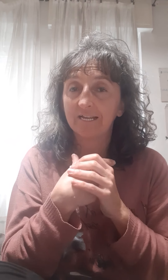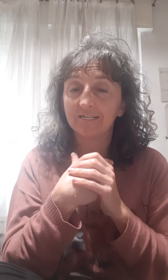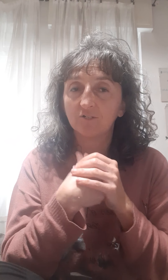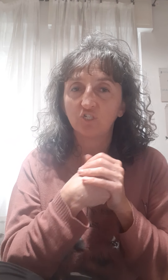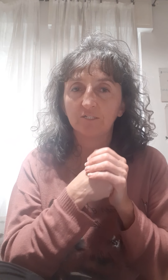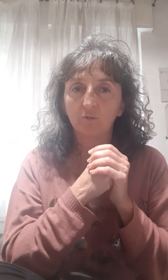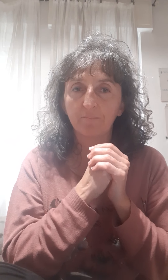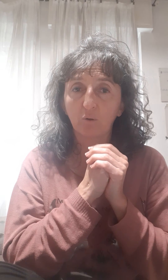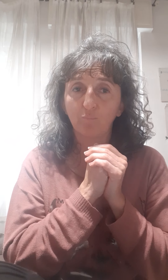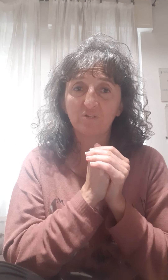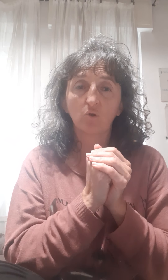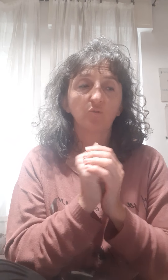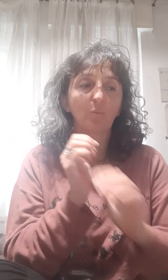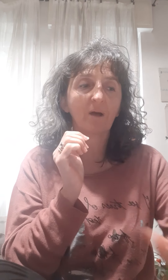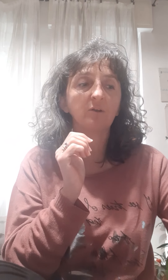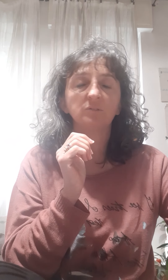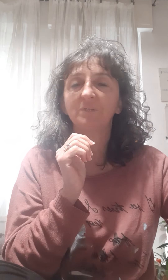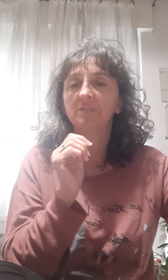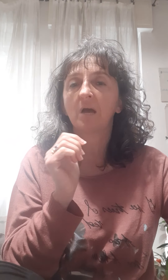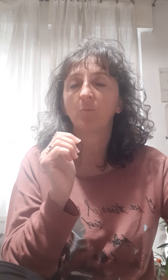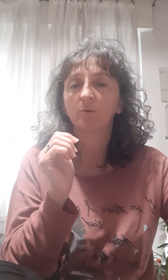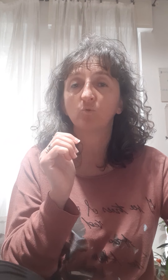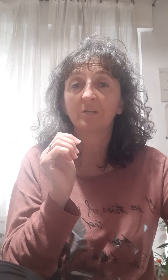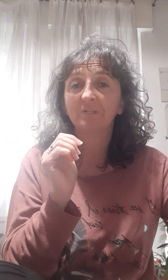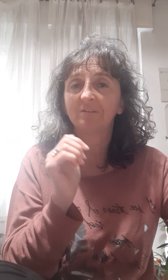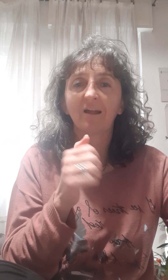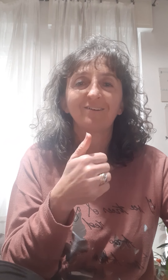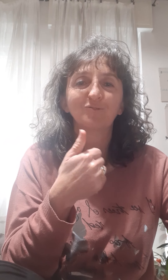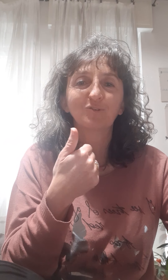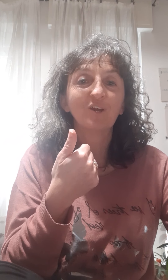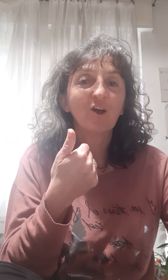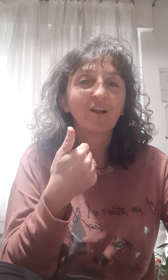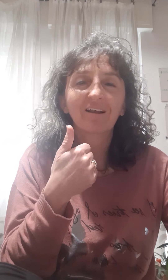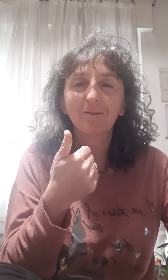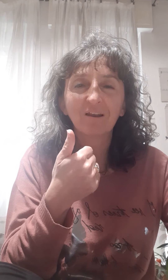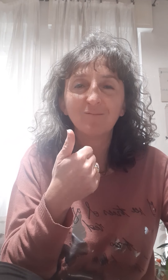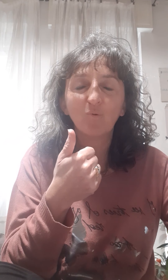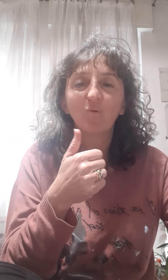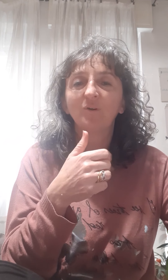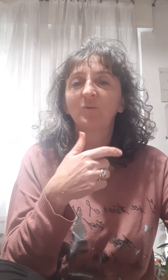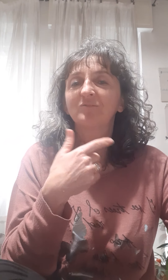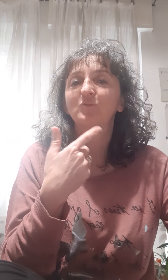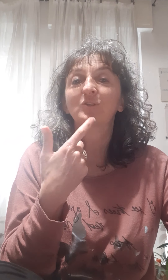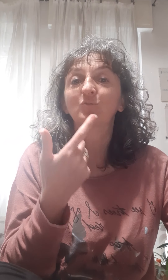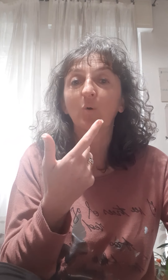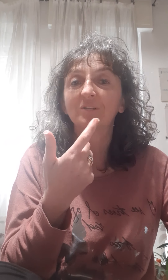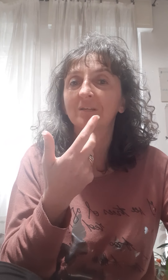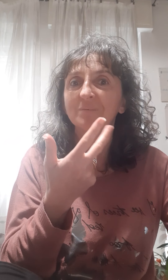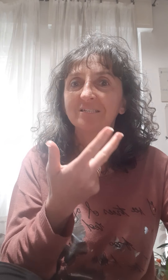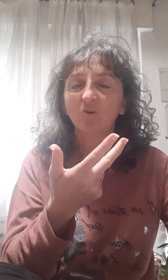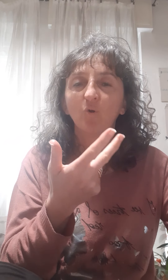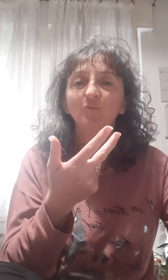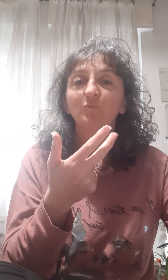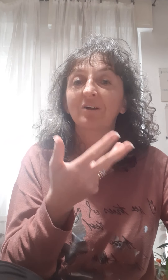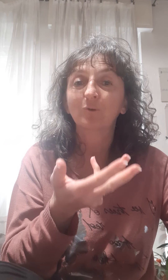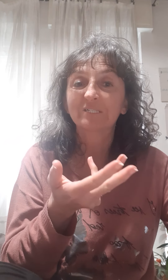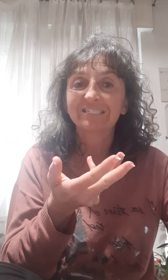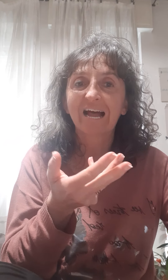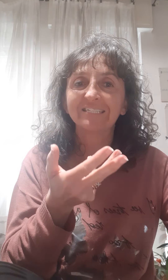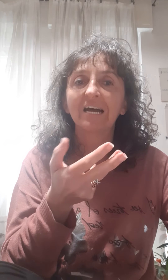energia di cui abbiamo bisogno. Ma non dimentichiamo per uso alimentare i nostri crema al limone, una nostra torta, biscotti, una crostata,